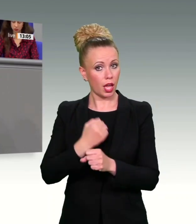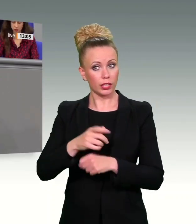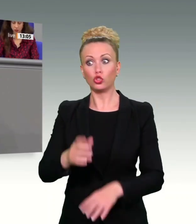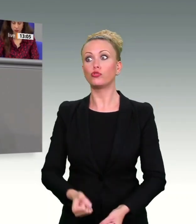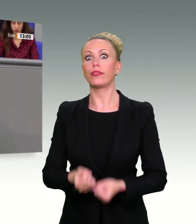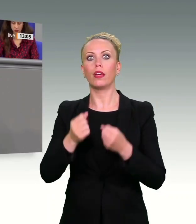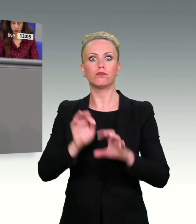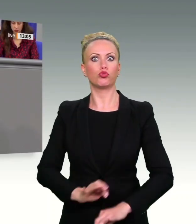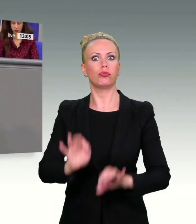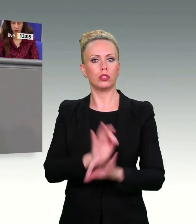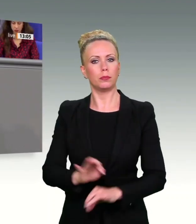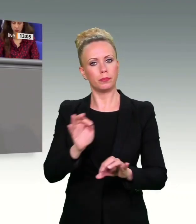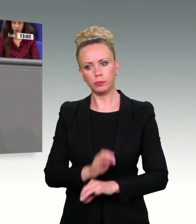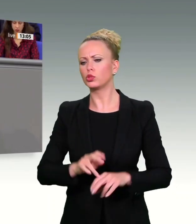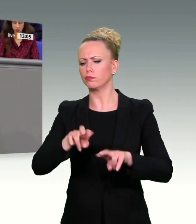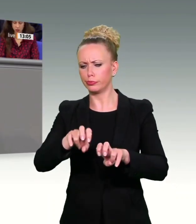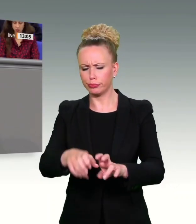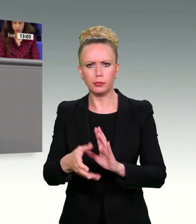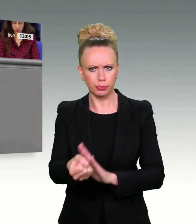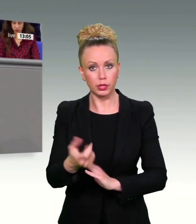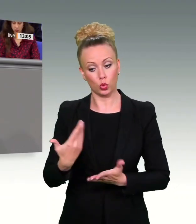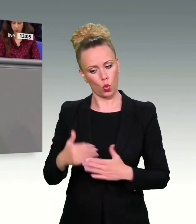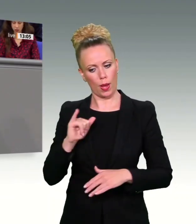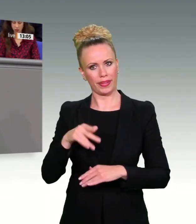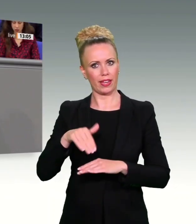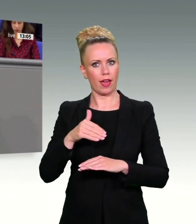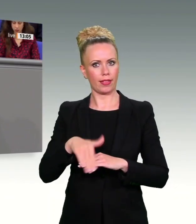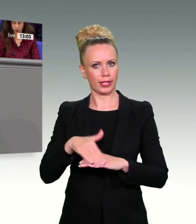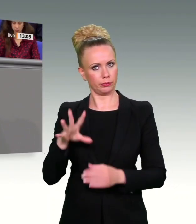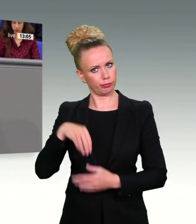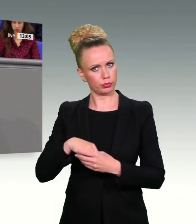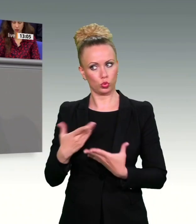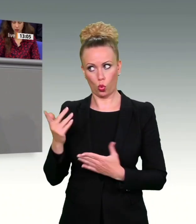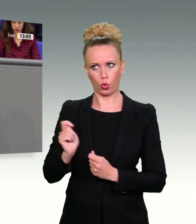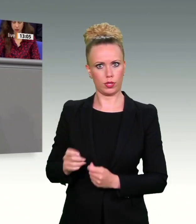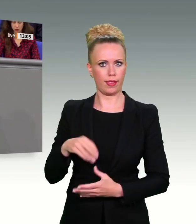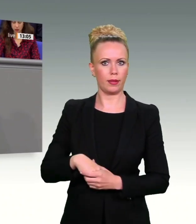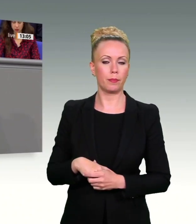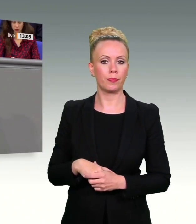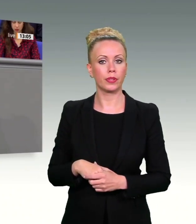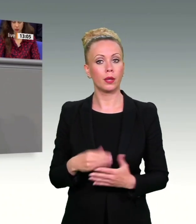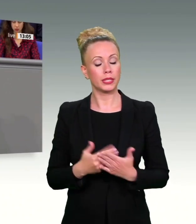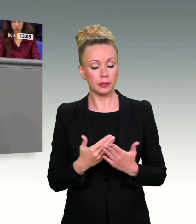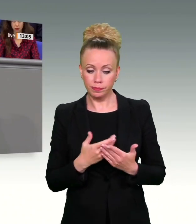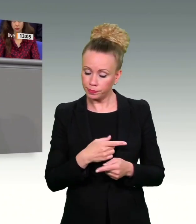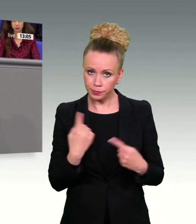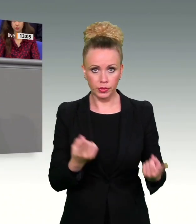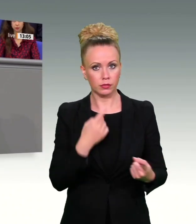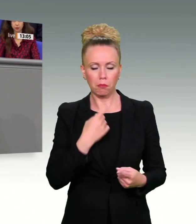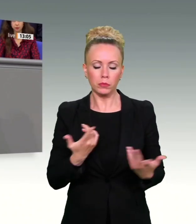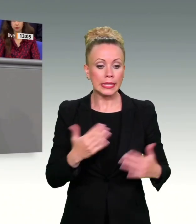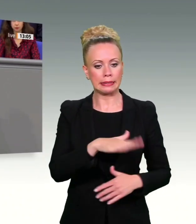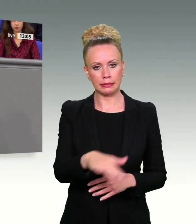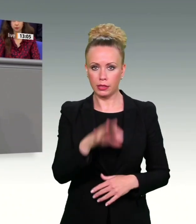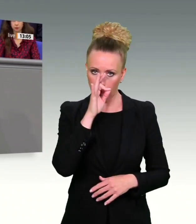Ich hoffe doch, dass wir uns in diesem Hause zumindest noch darauf einigen können, dass es sich bei Kinderpornografie und Kindesmissbrauch